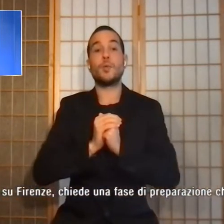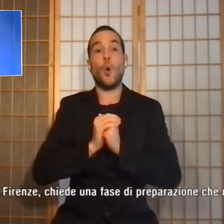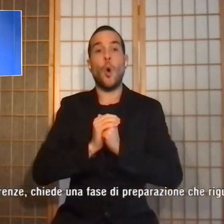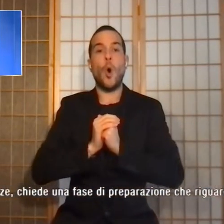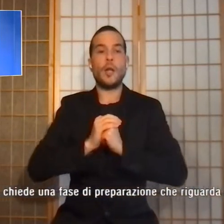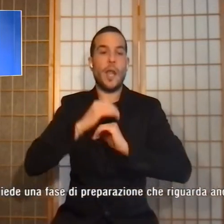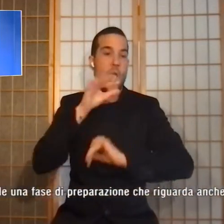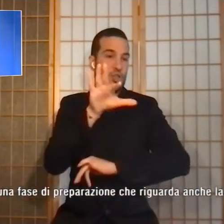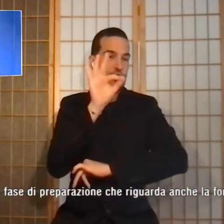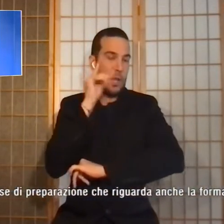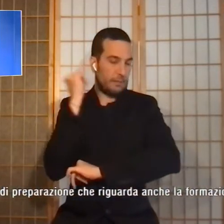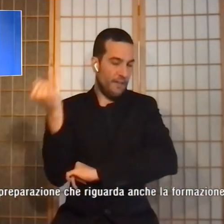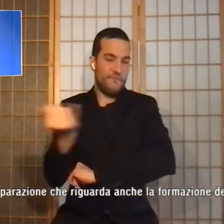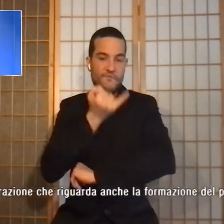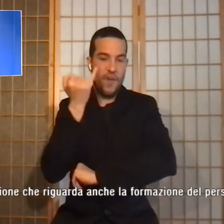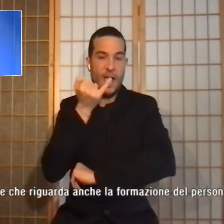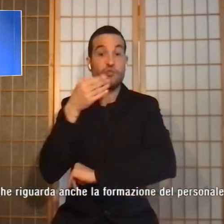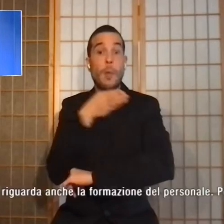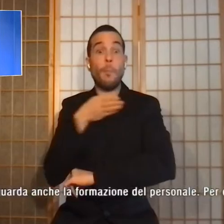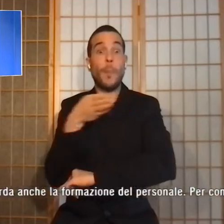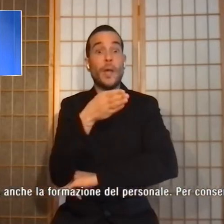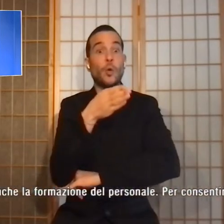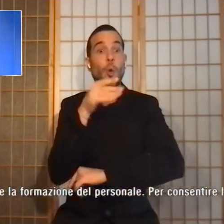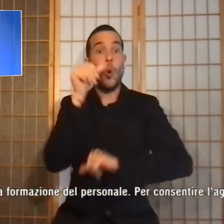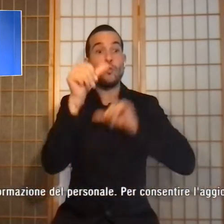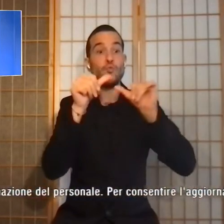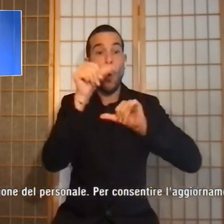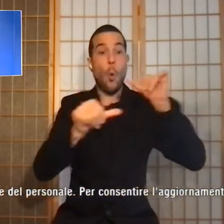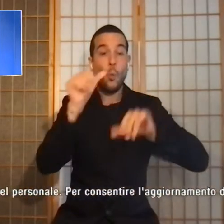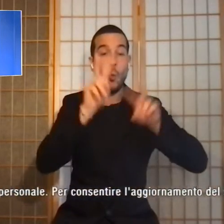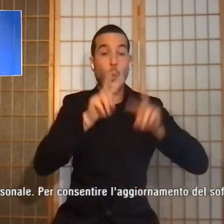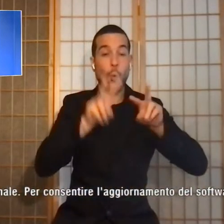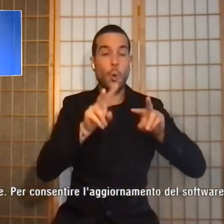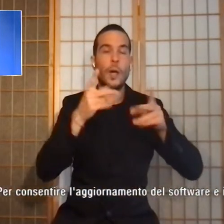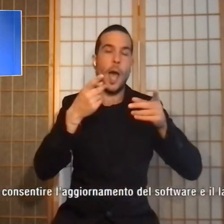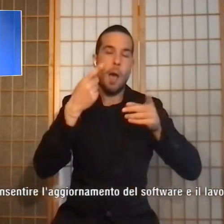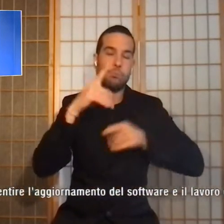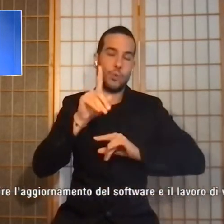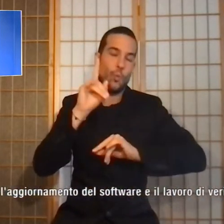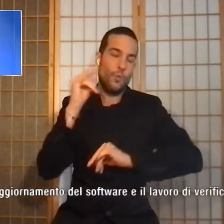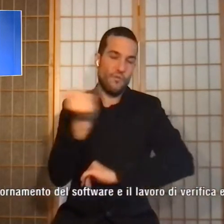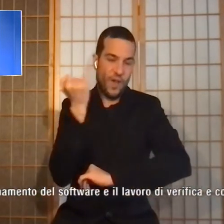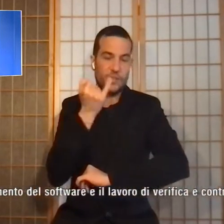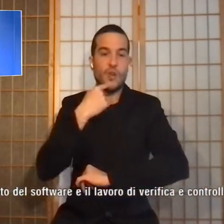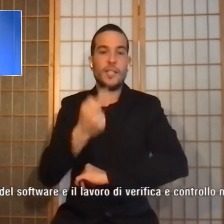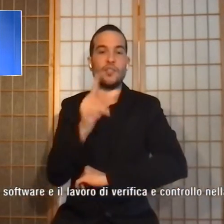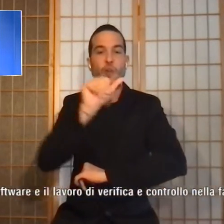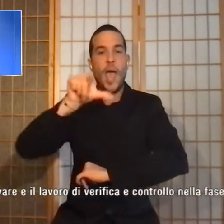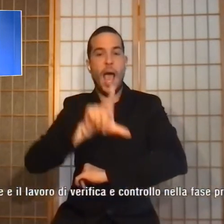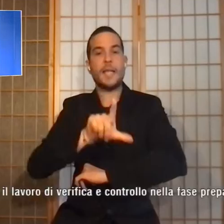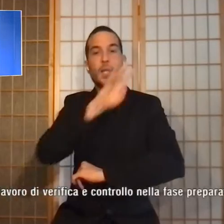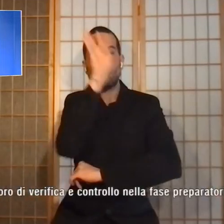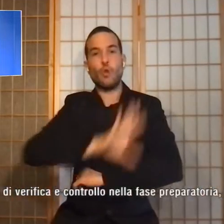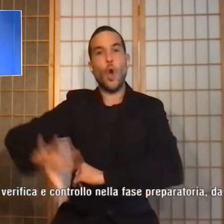semplificando il percorso di cura. Lo rende noto la ASL Toscana Centro. Già